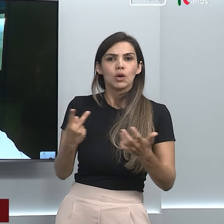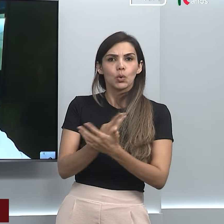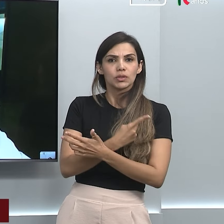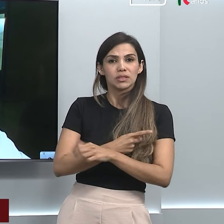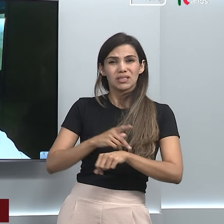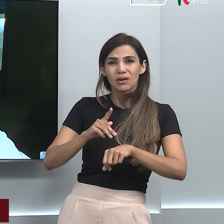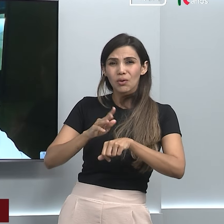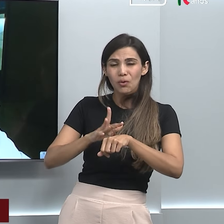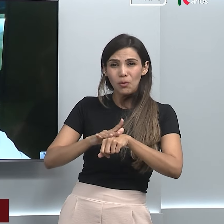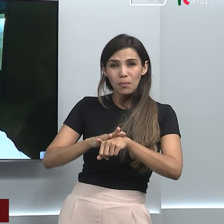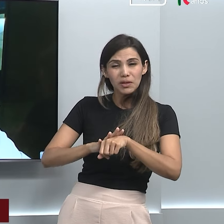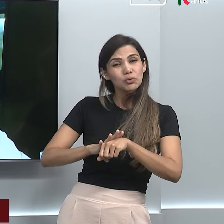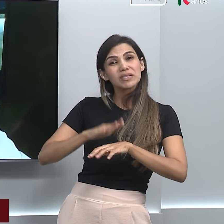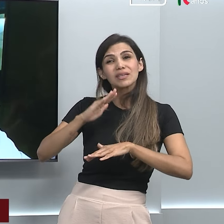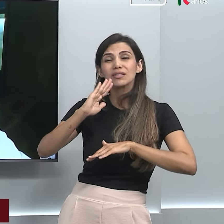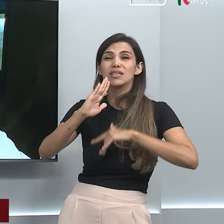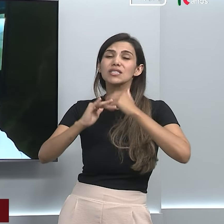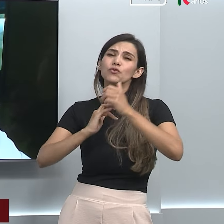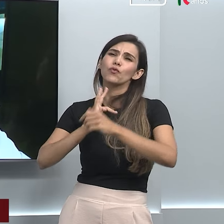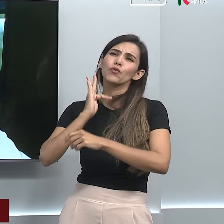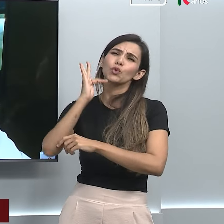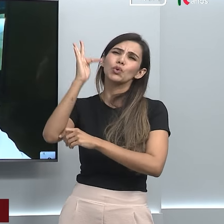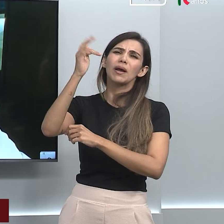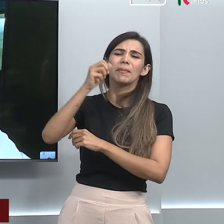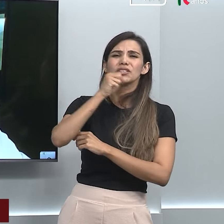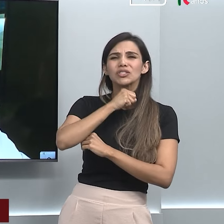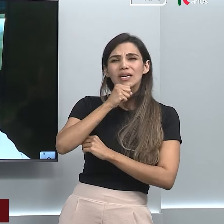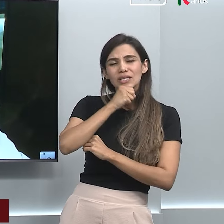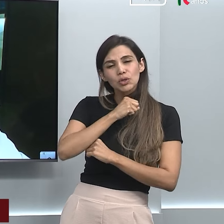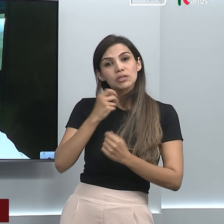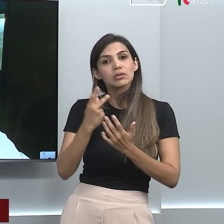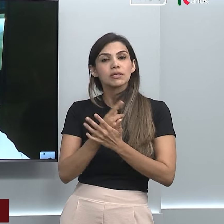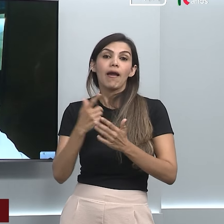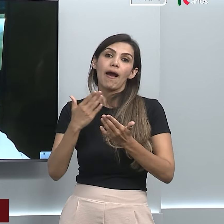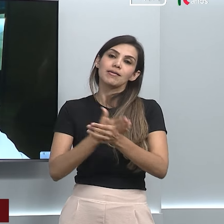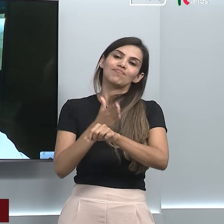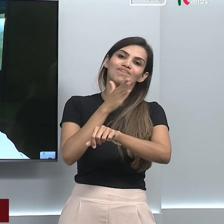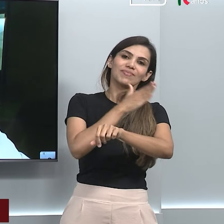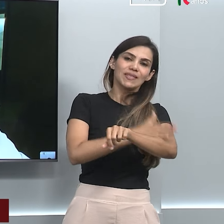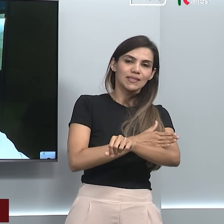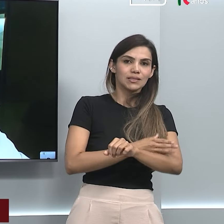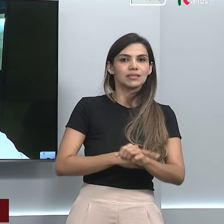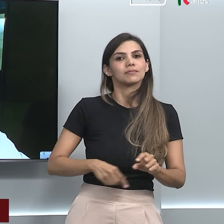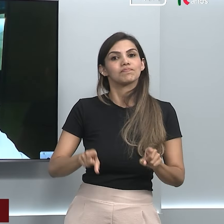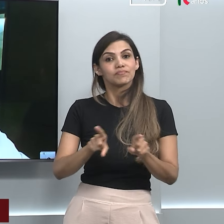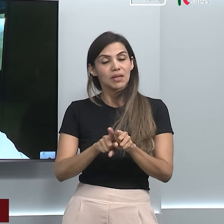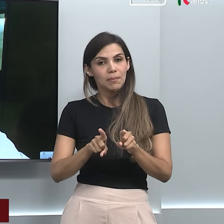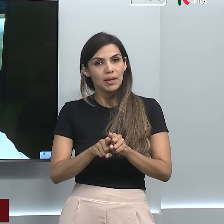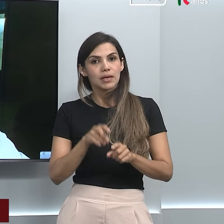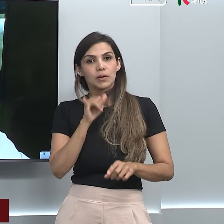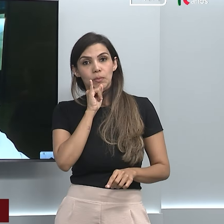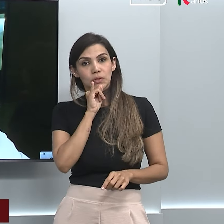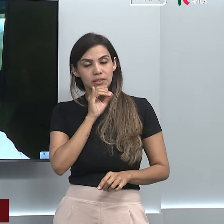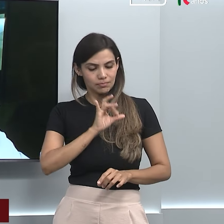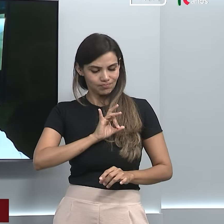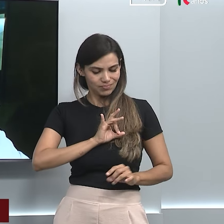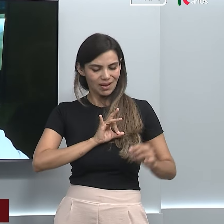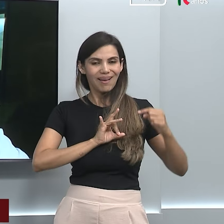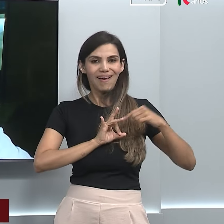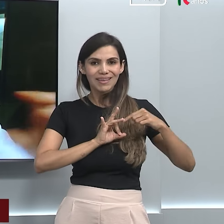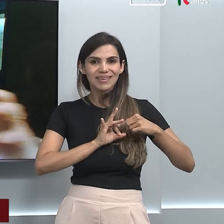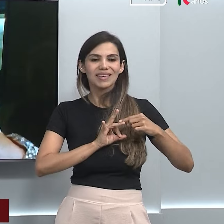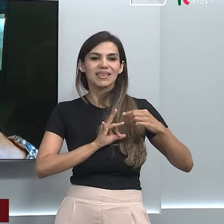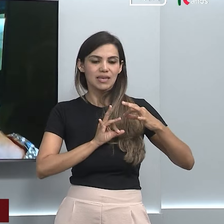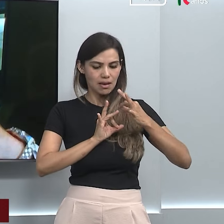acontecer no momento mais tardio na sua vida. Hipertrofia cardiovascular. Muitas vezes esse coração